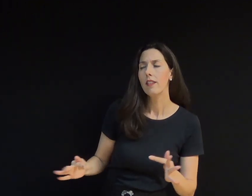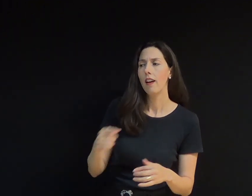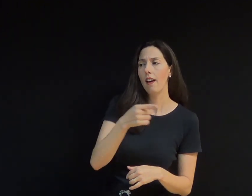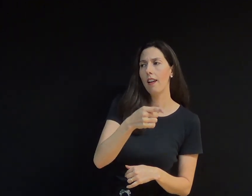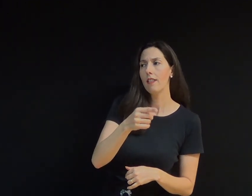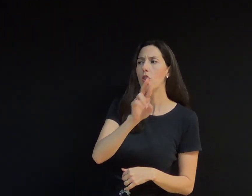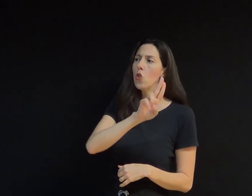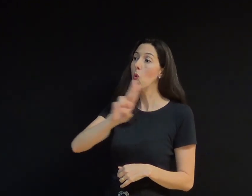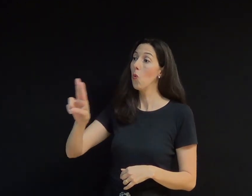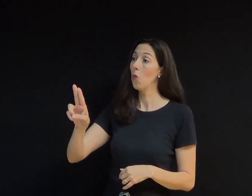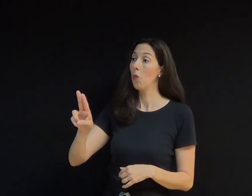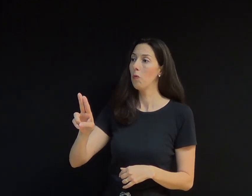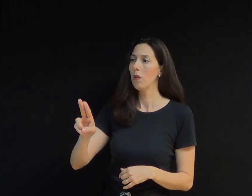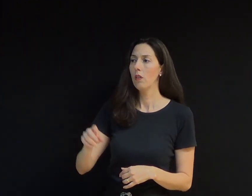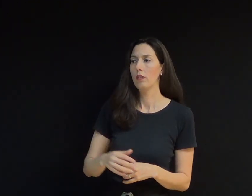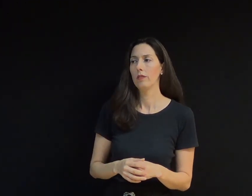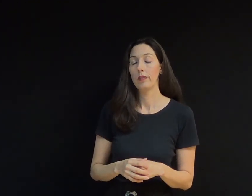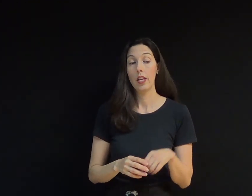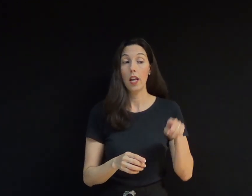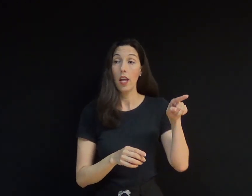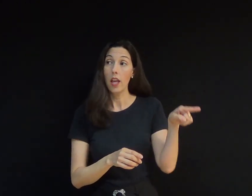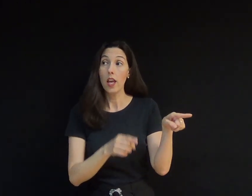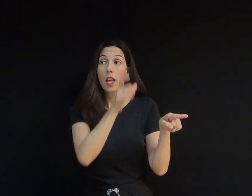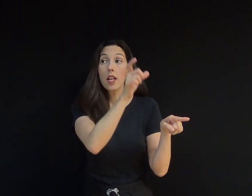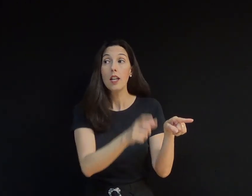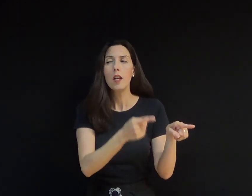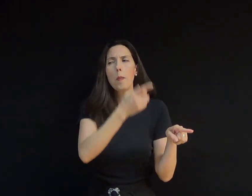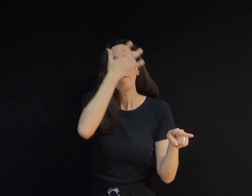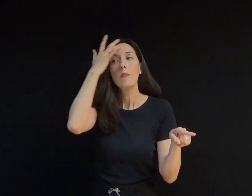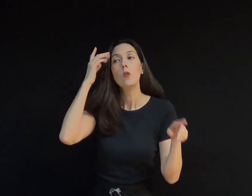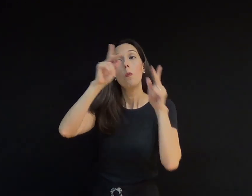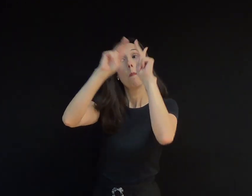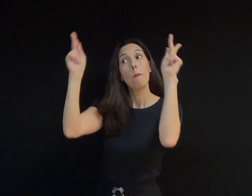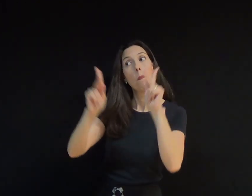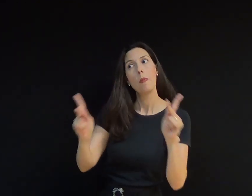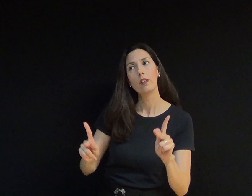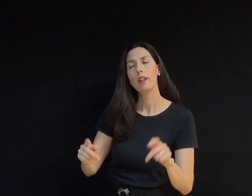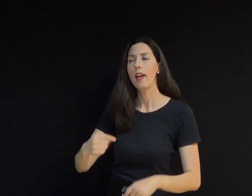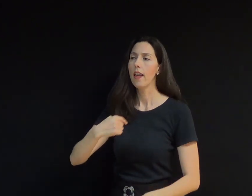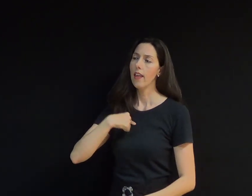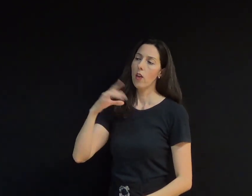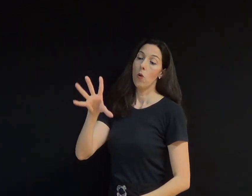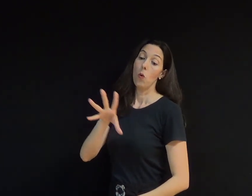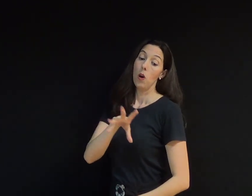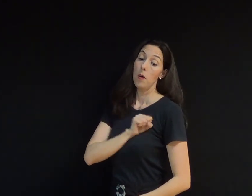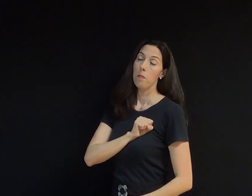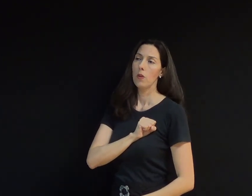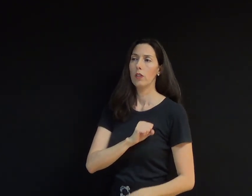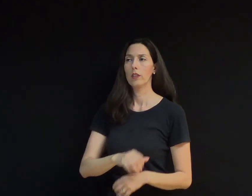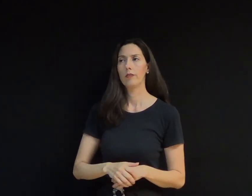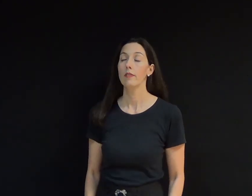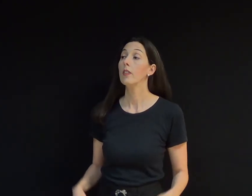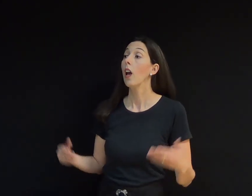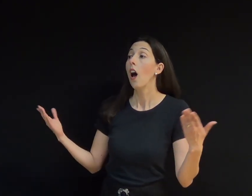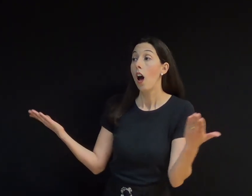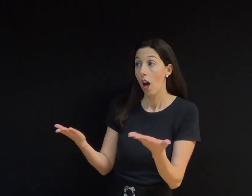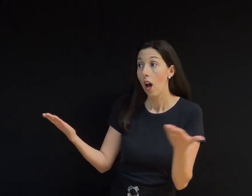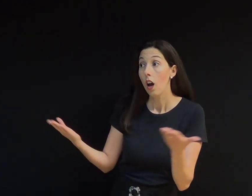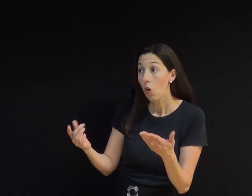o outro, falou, ele é o paz e eu sou o amor. E completou. Agora vá